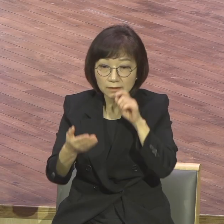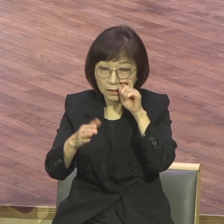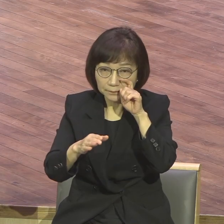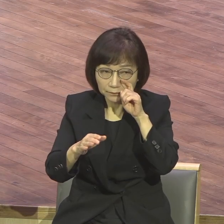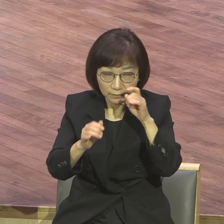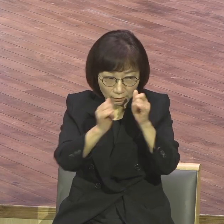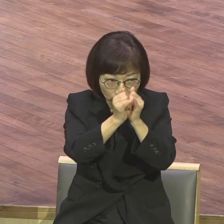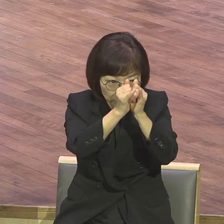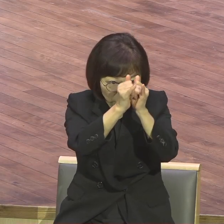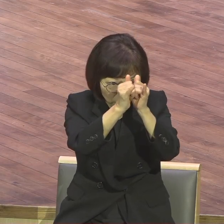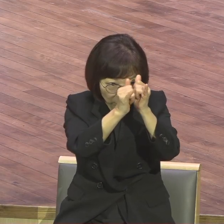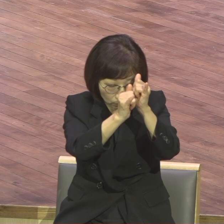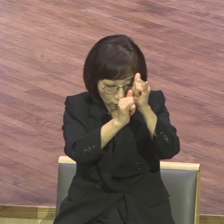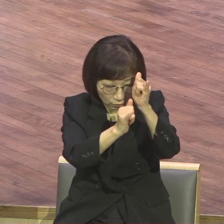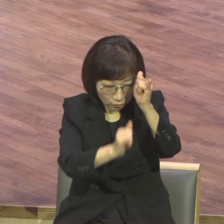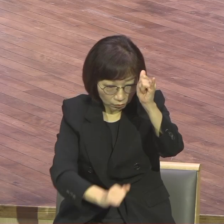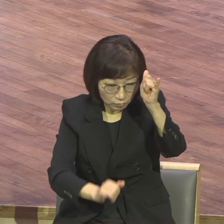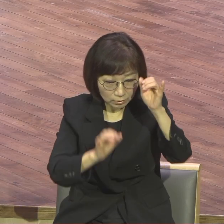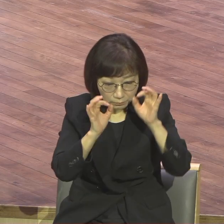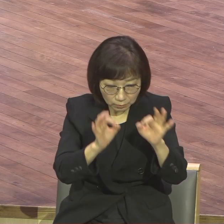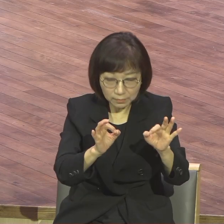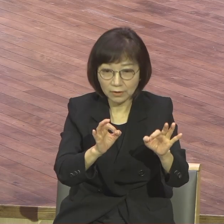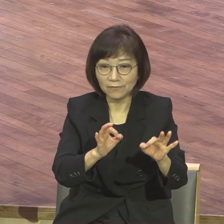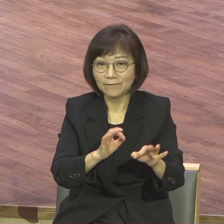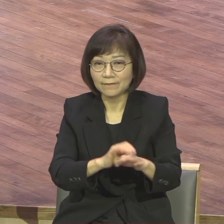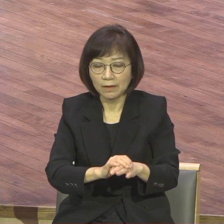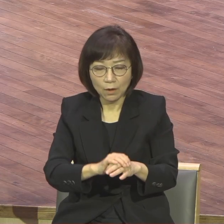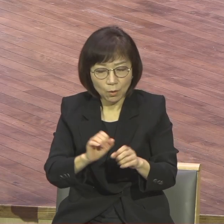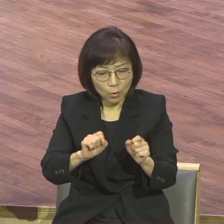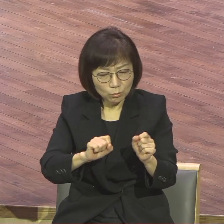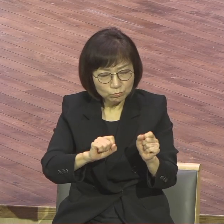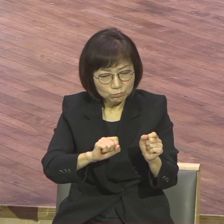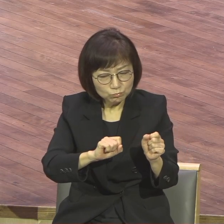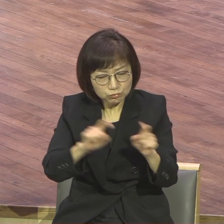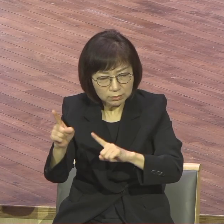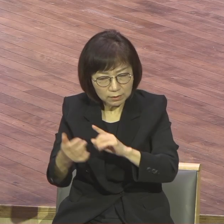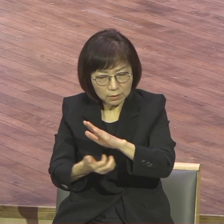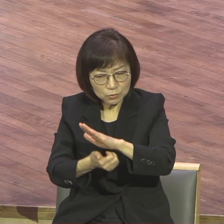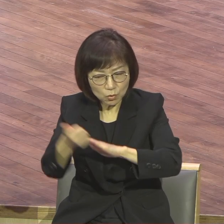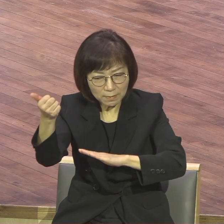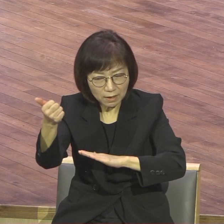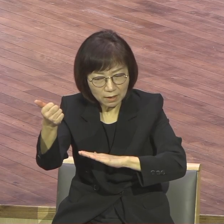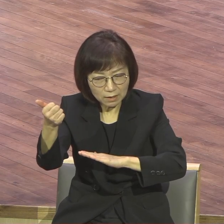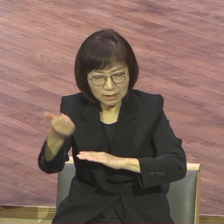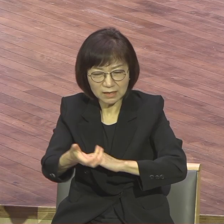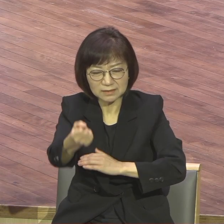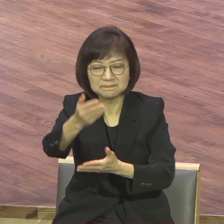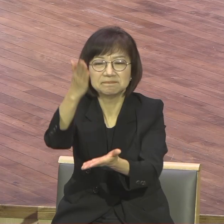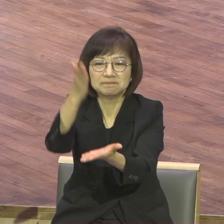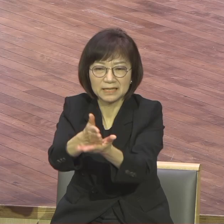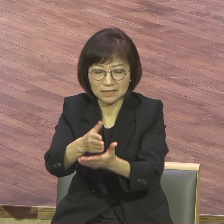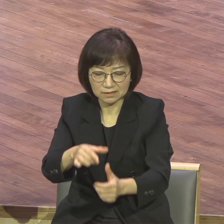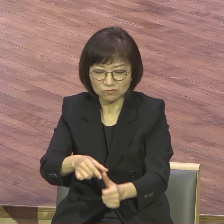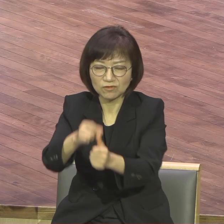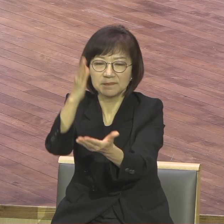산소망을 가지고 살지 못하도록 구워넣지 못하도록 사단은 어떻게 해서든지